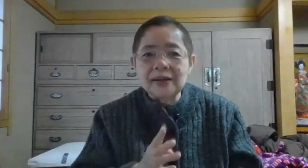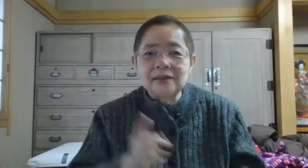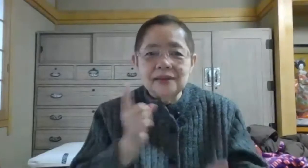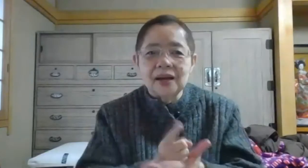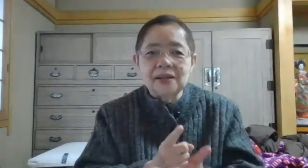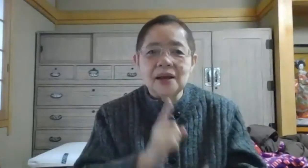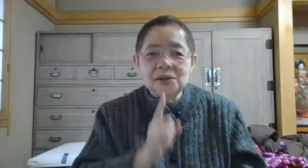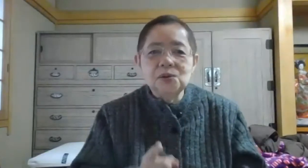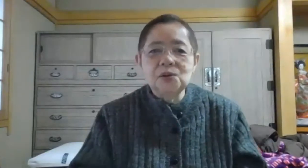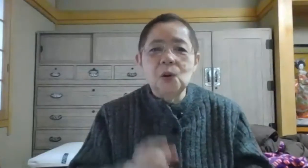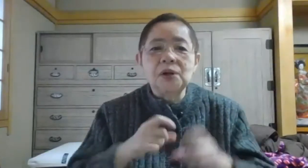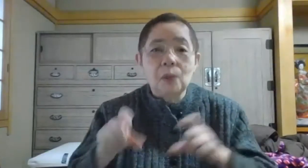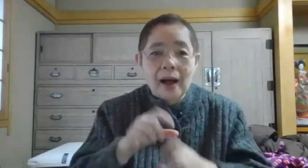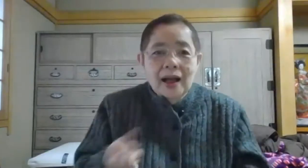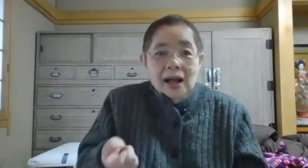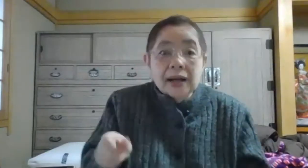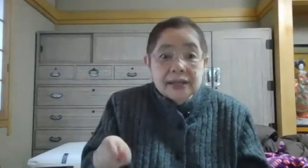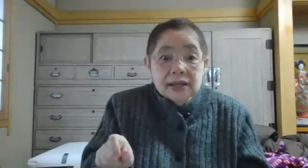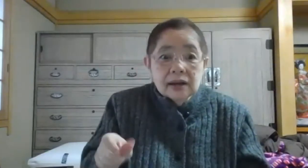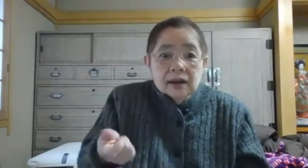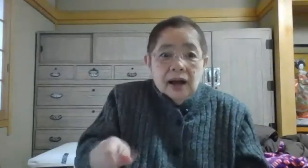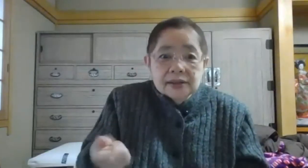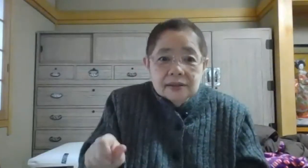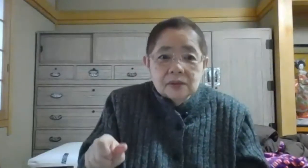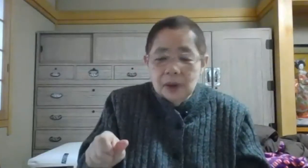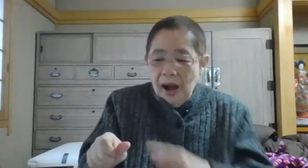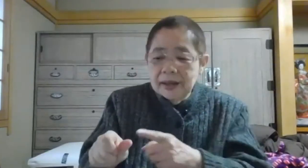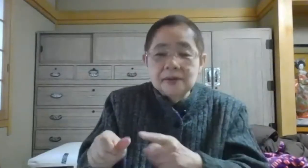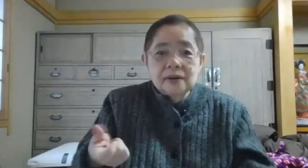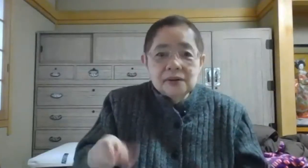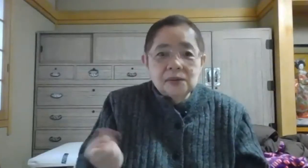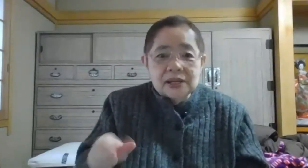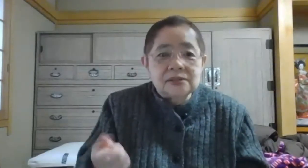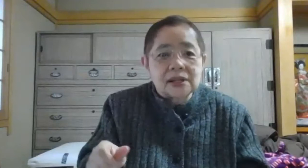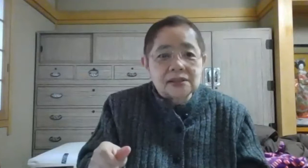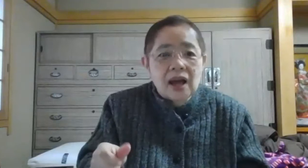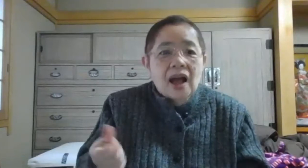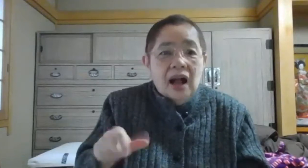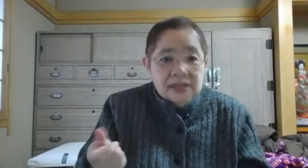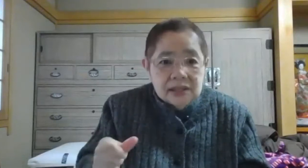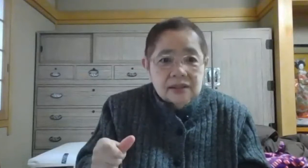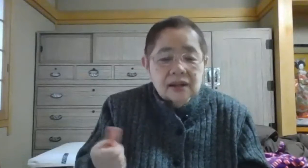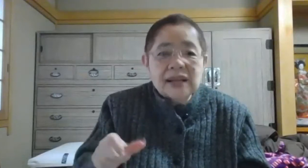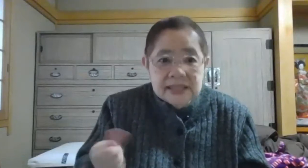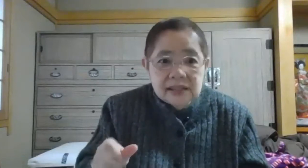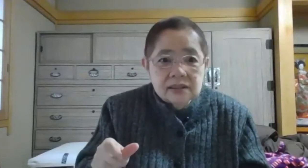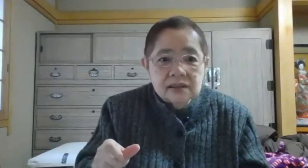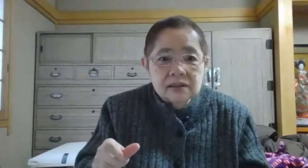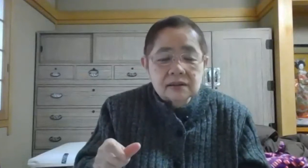だけで言うよりは鍵、鍵、開けるような仕草ですね鍵、鍵とか、